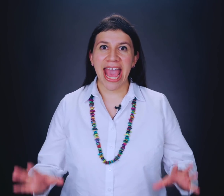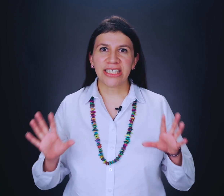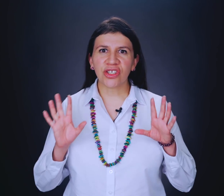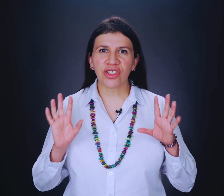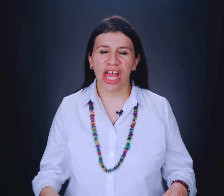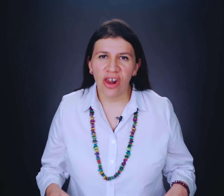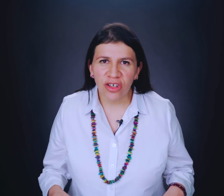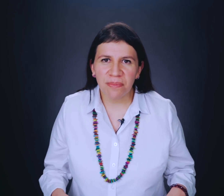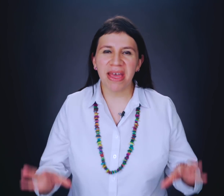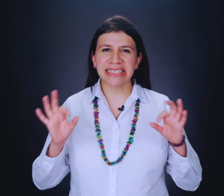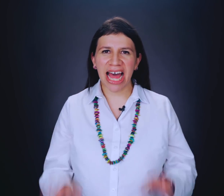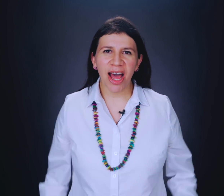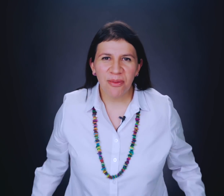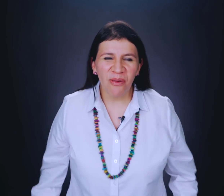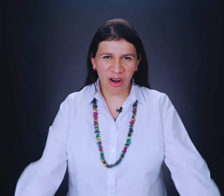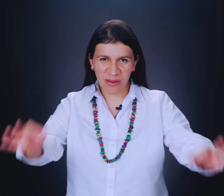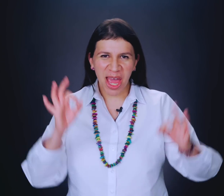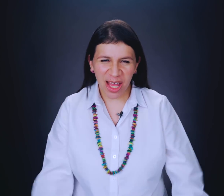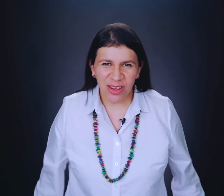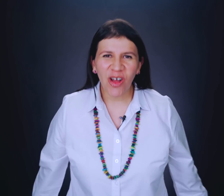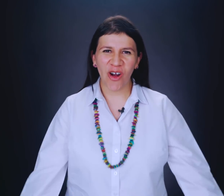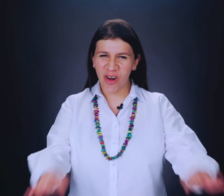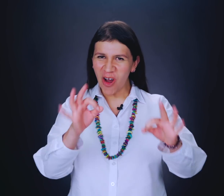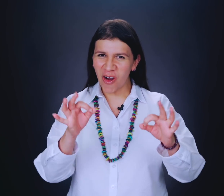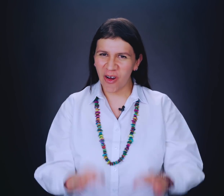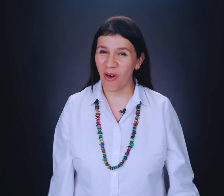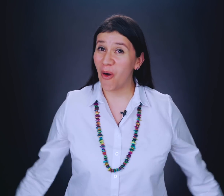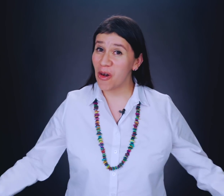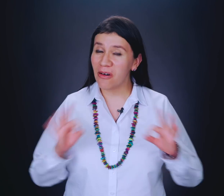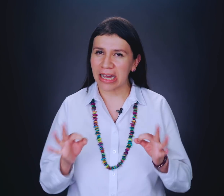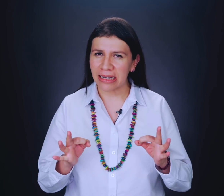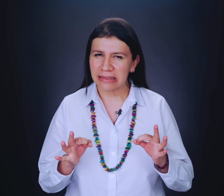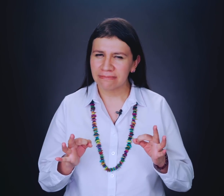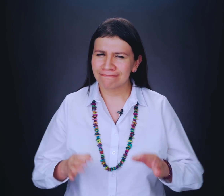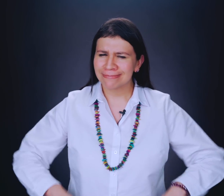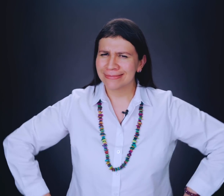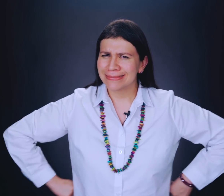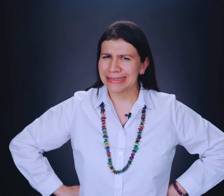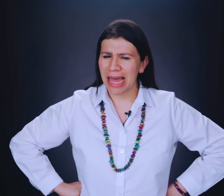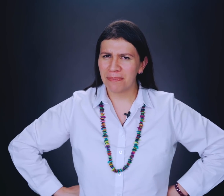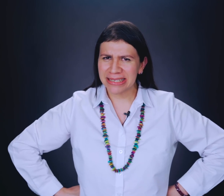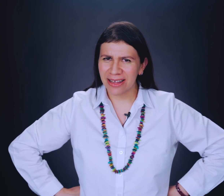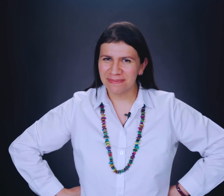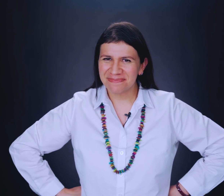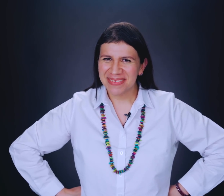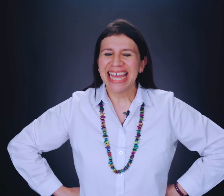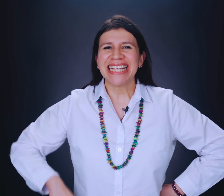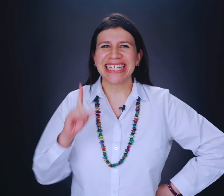Estos celos me están volviendo loco o loca. ¿Te ha pasado? Si